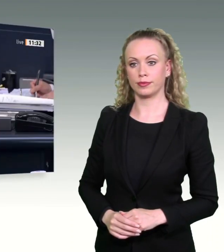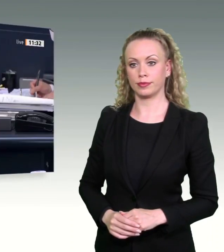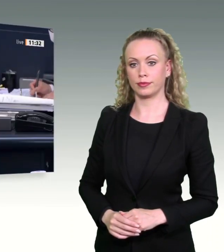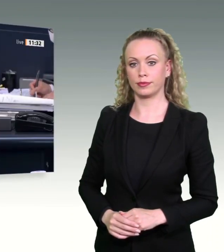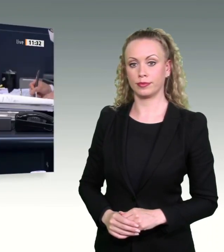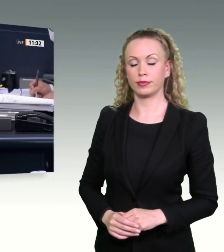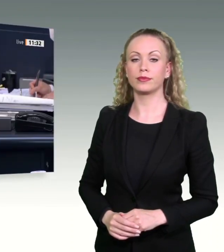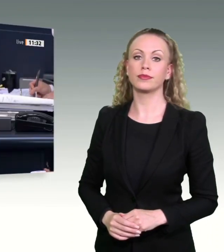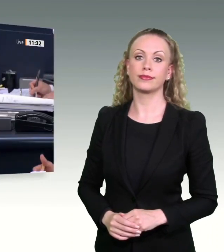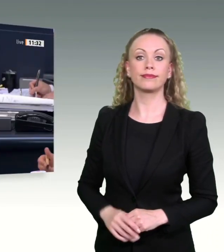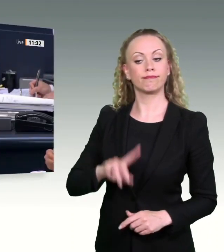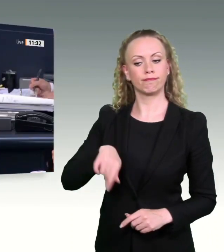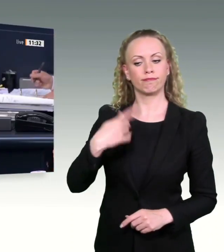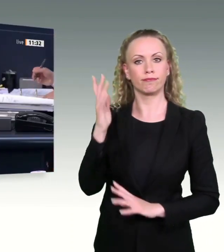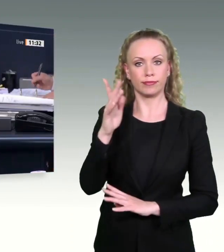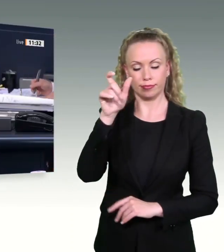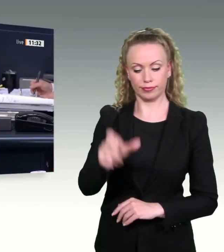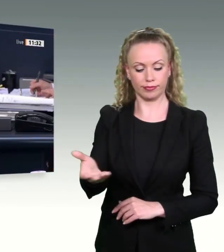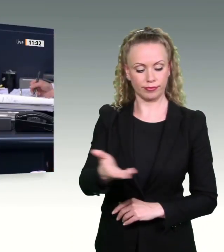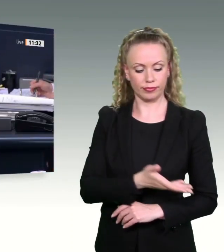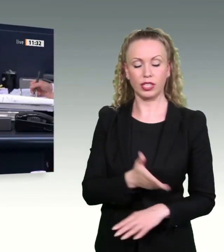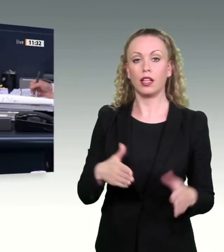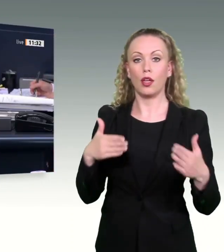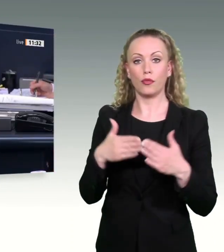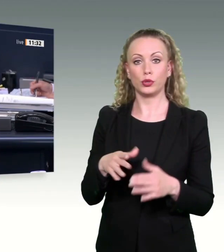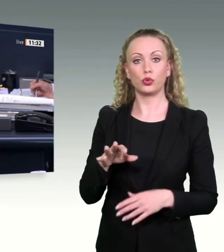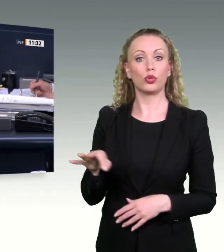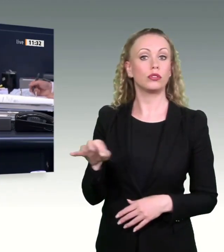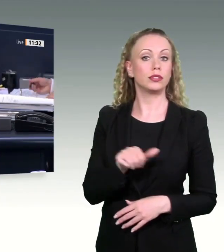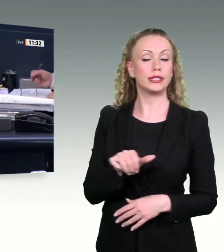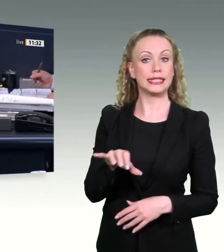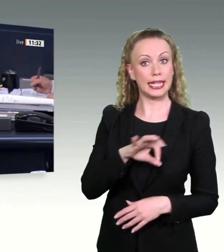Das Wort hat der Kollege Klaus Ernst für die Fraktion Die Linke.